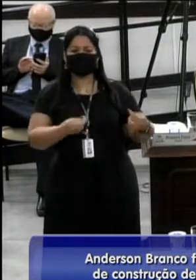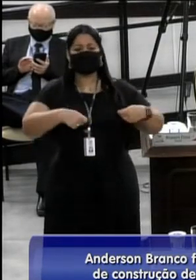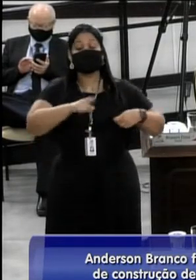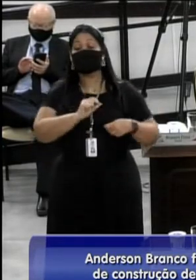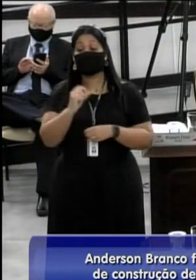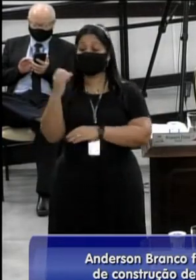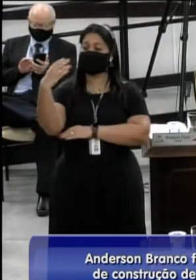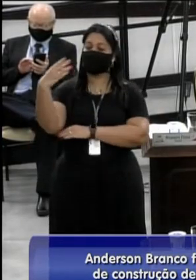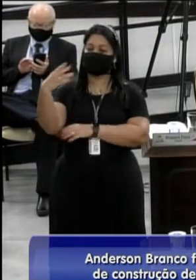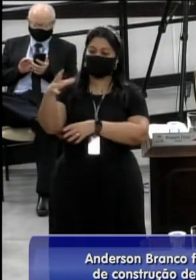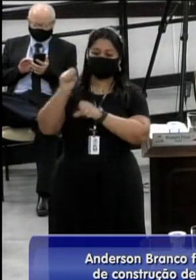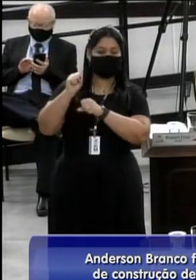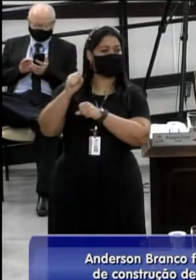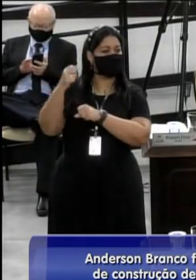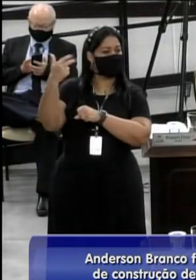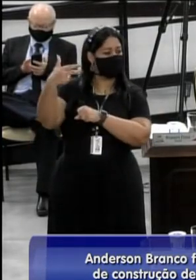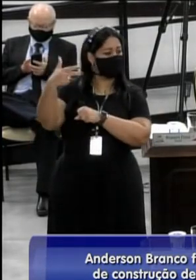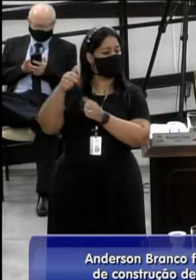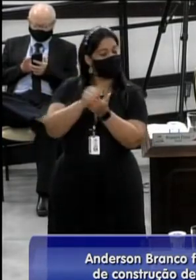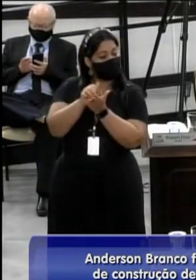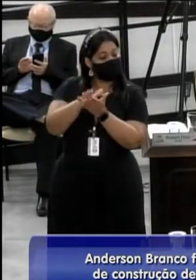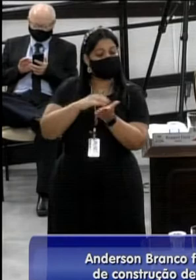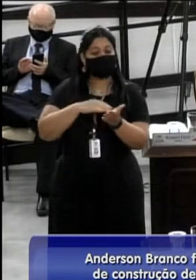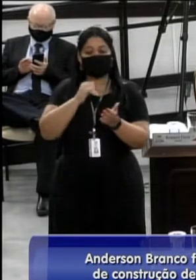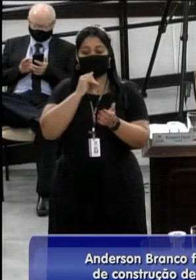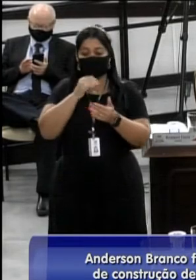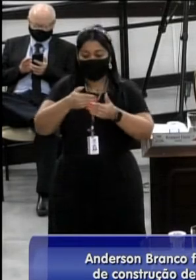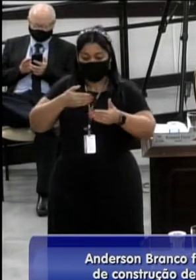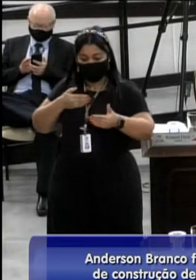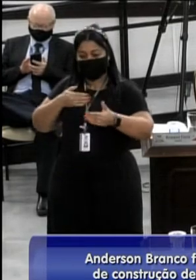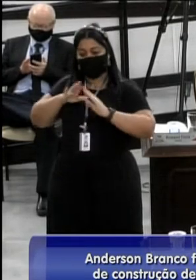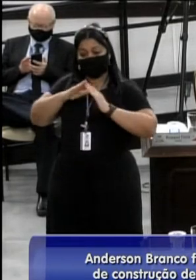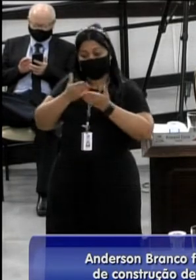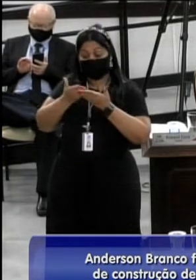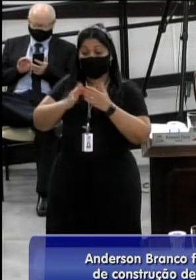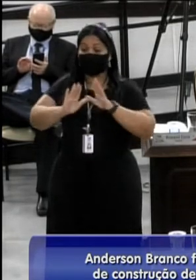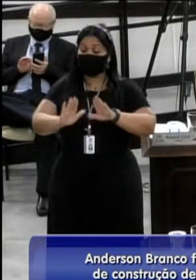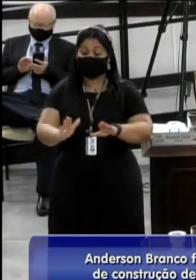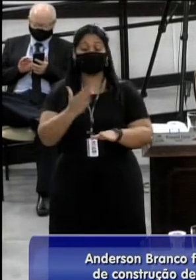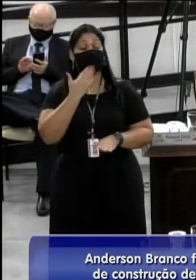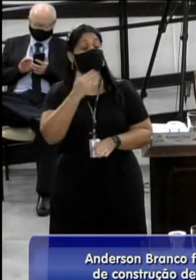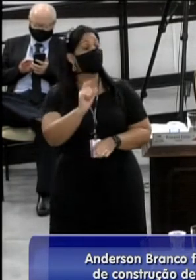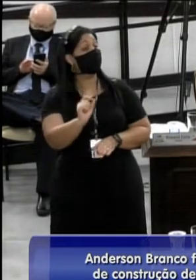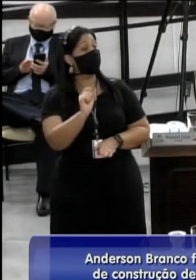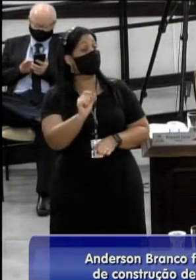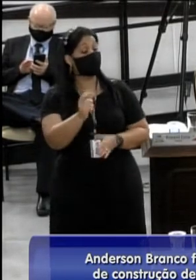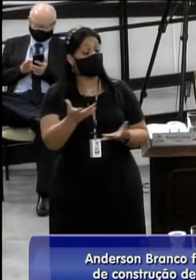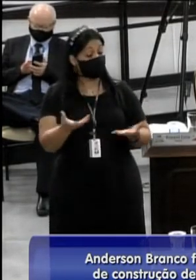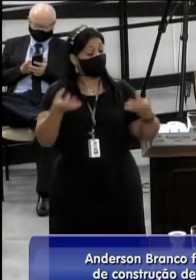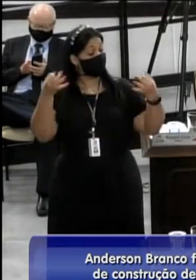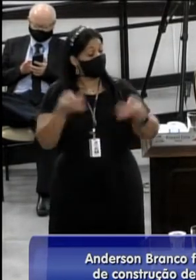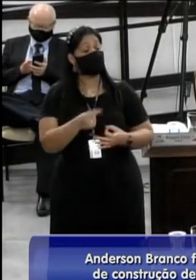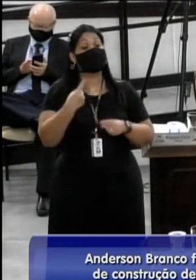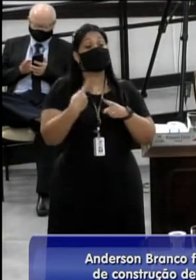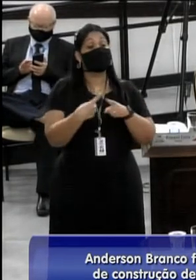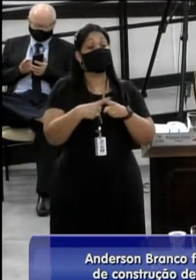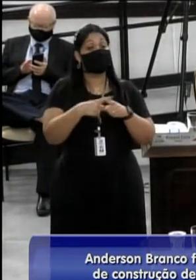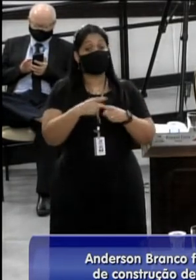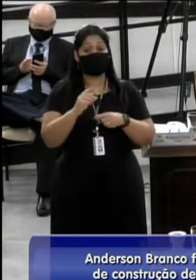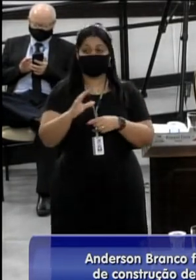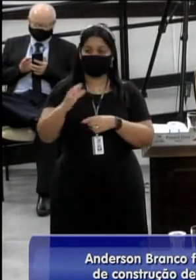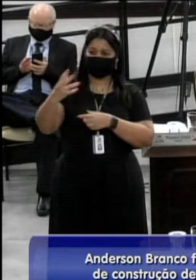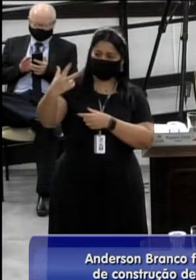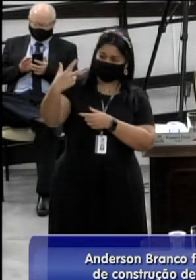um radar que ficou abaixo da escola, enquanto a nossa demanda era justamente para que o radar